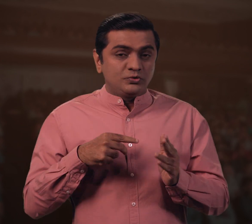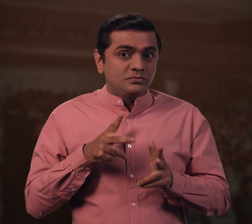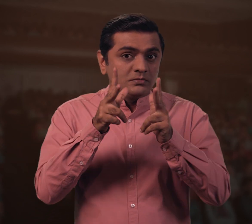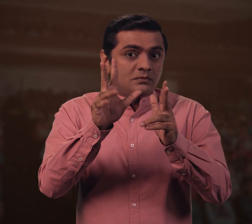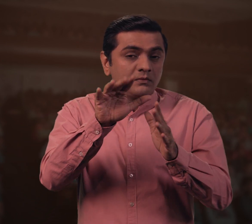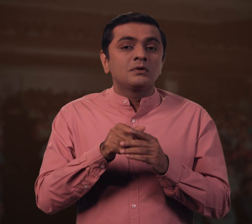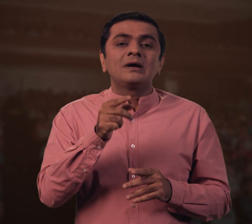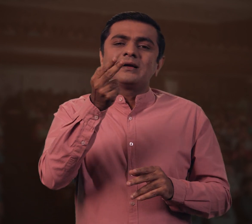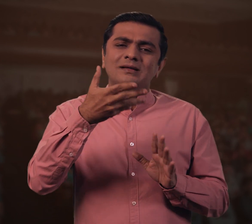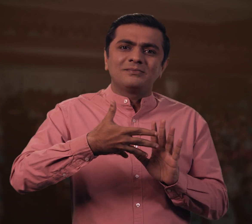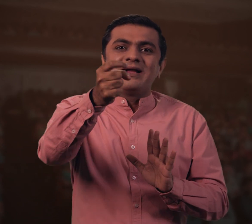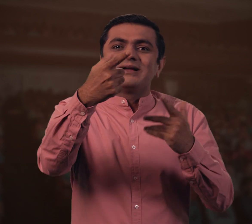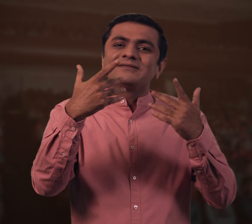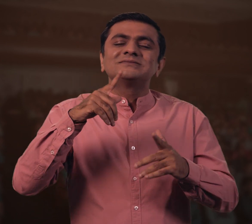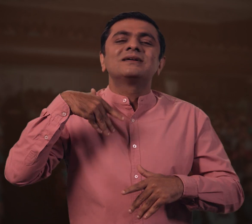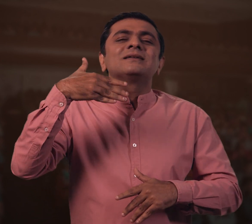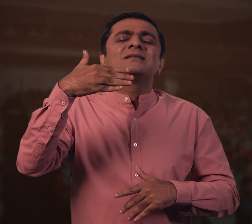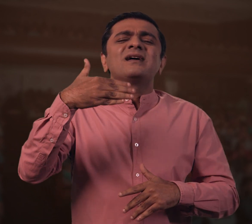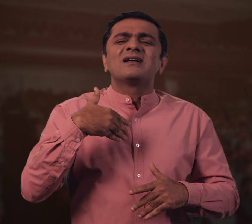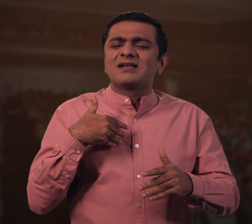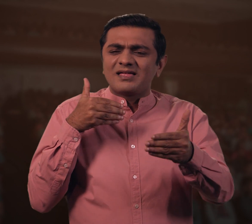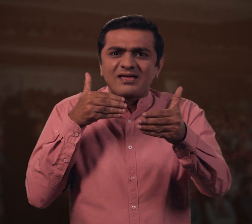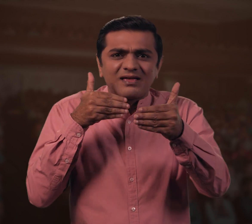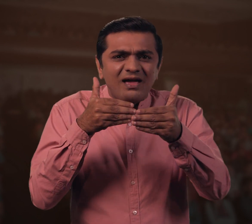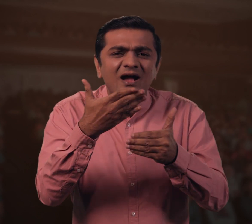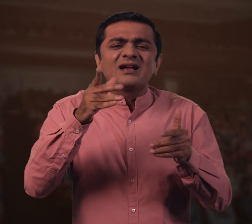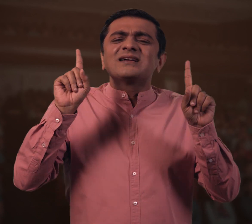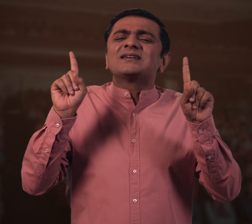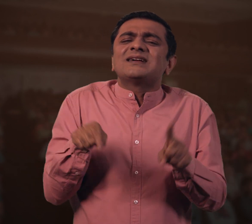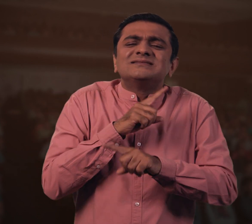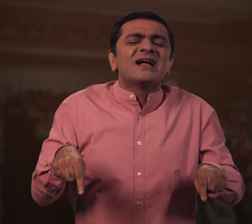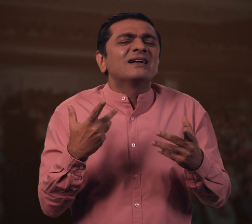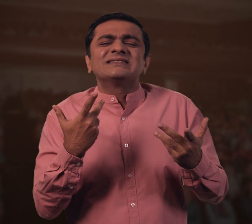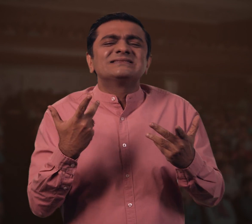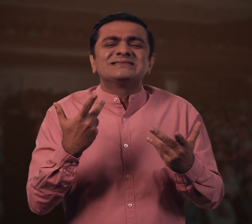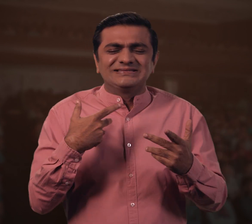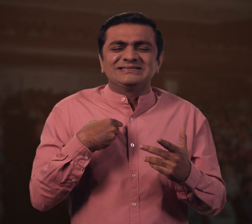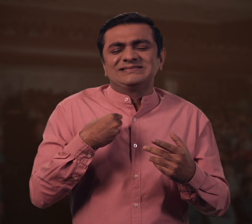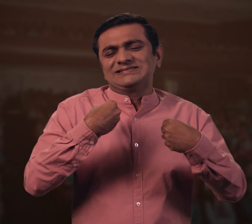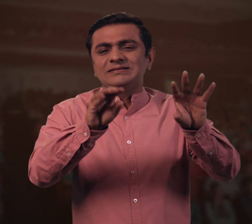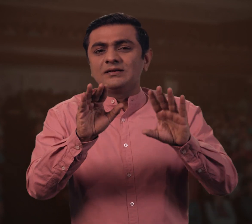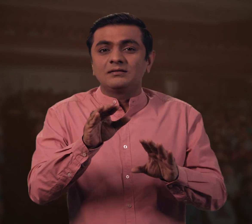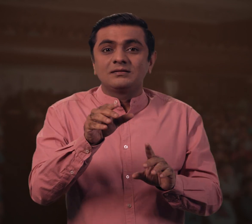છે એક વાર ખરીદેલ ટિકેટ ડેફ વ્યક્તી અથવા આઈશેજ દવારા રદ કરવામાં આઉશેન નહી